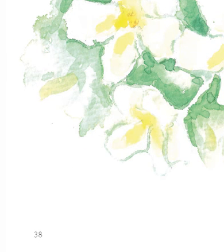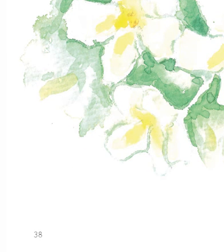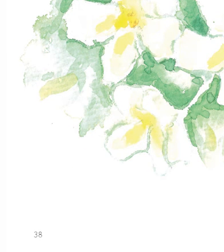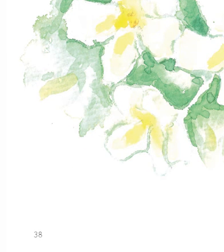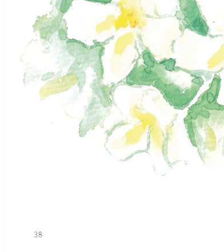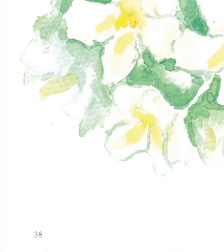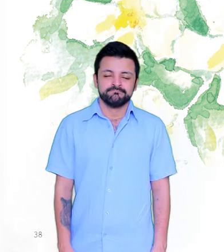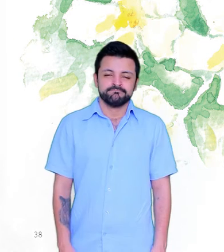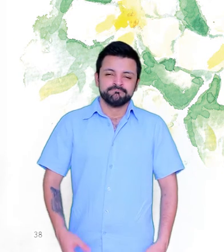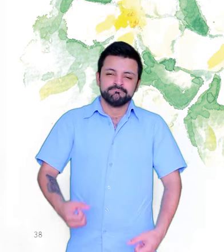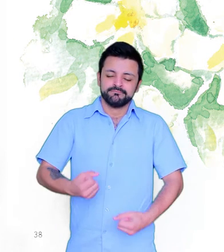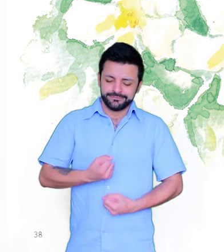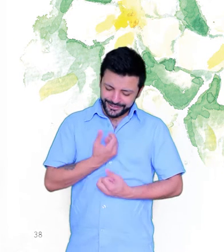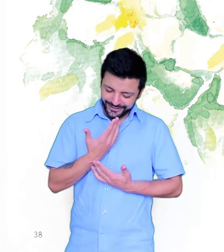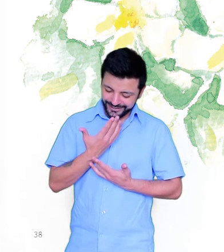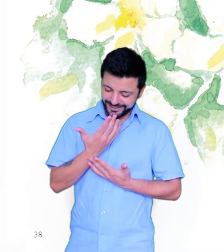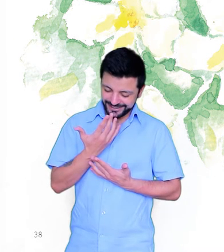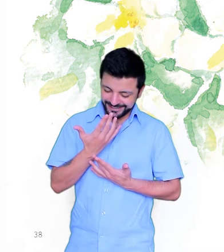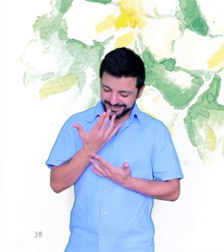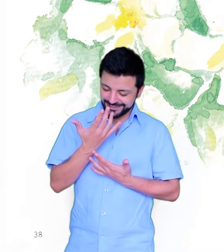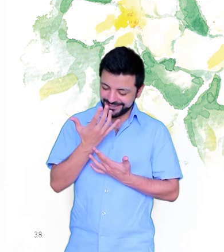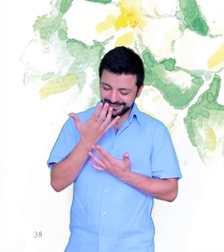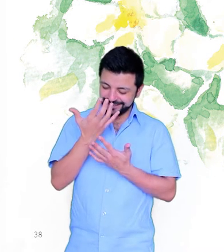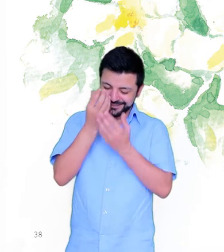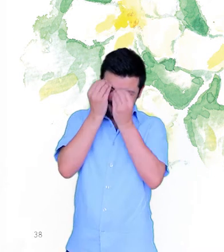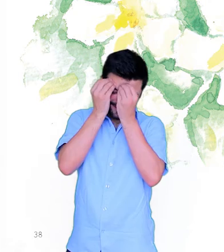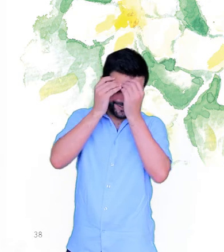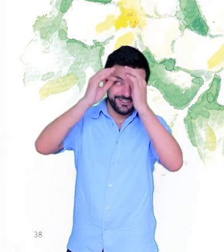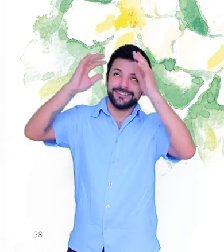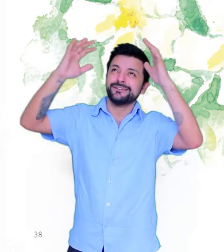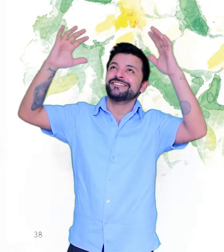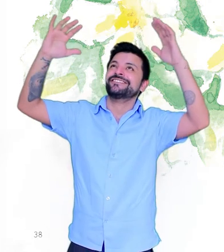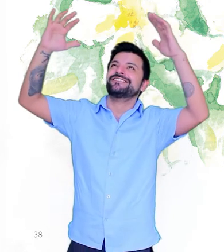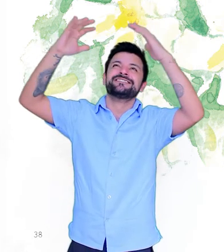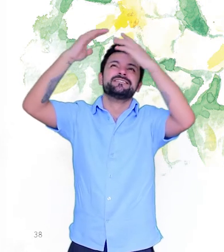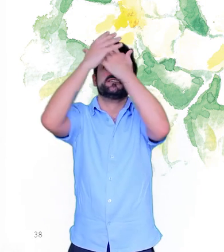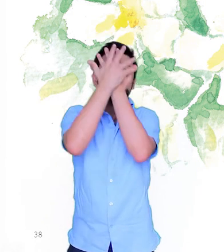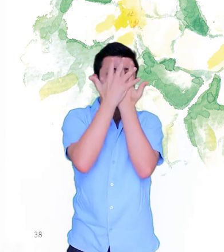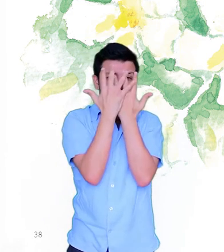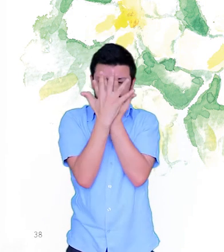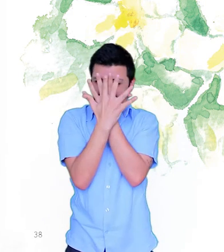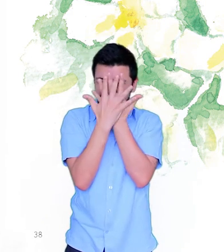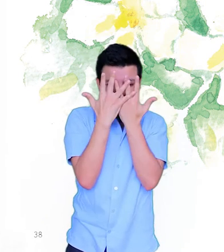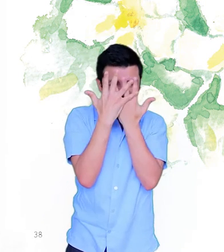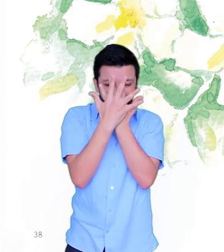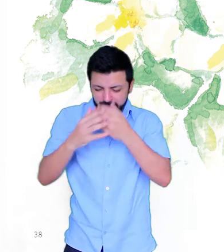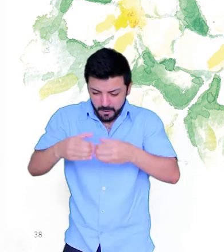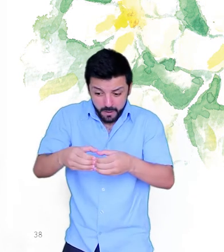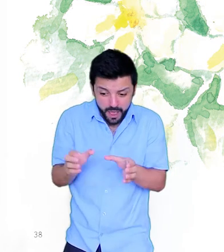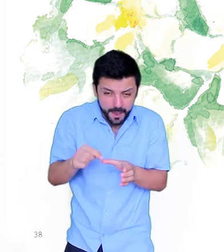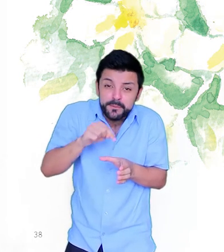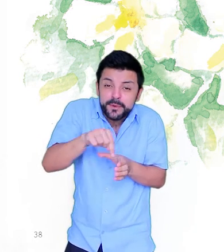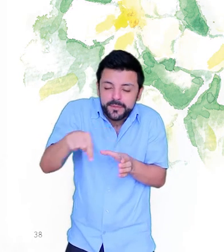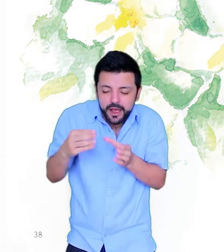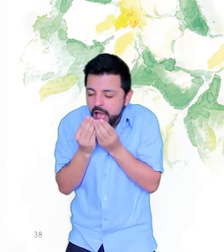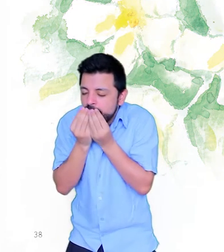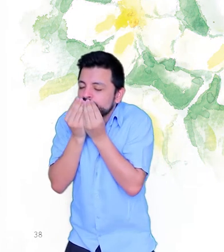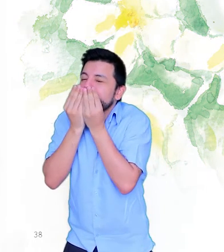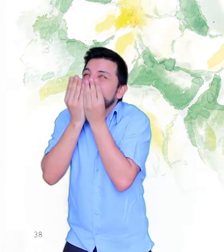Sempre poesia O meu sonho é furtacor E tem gosto de romã E